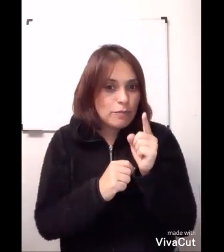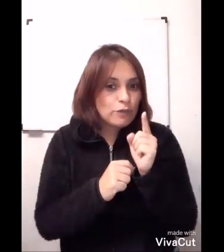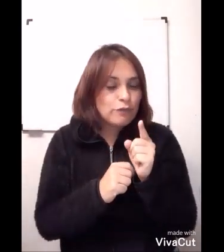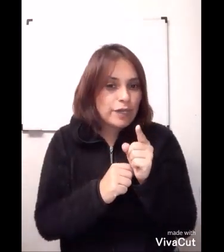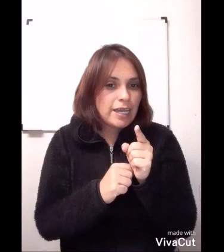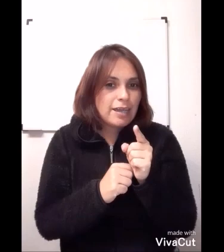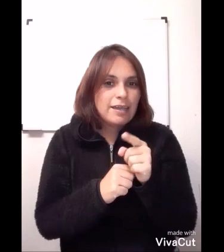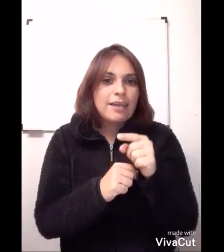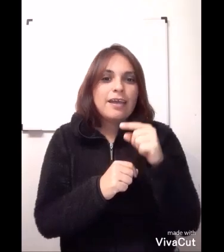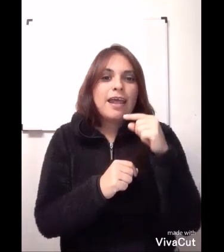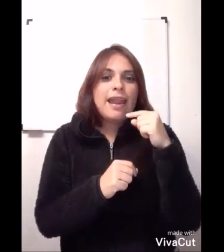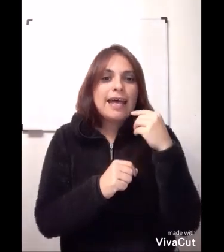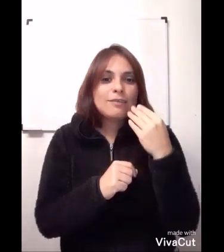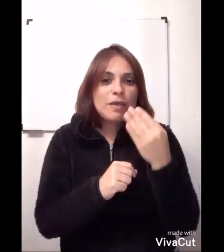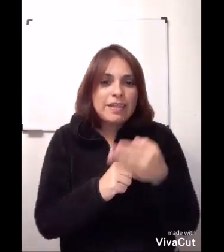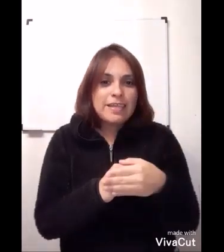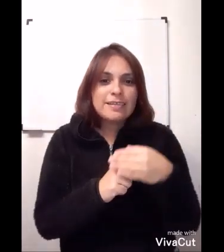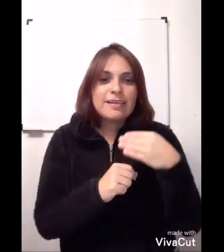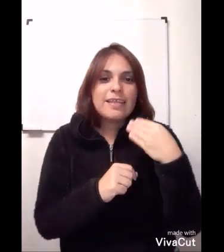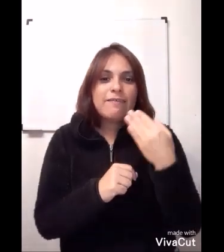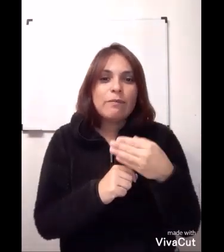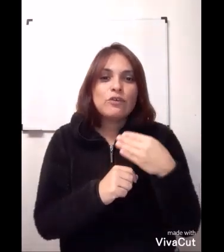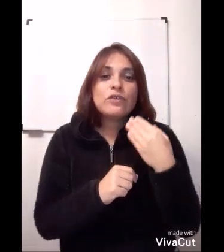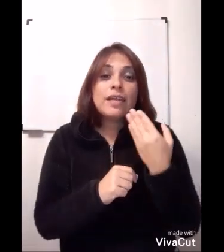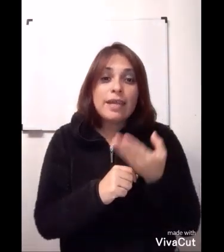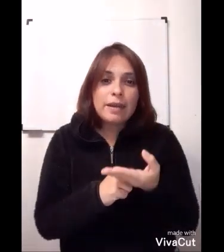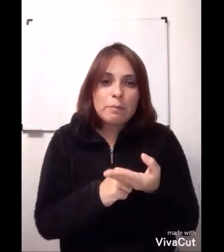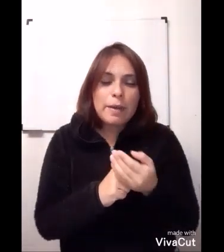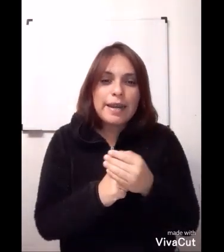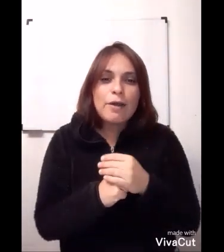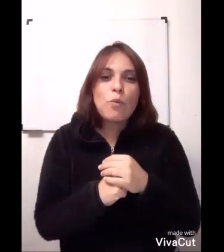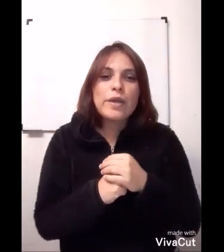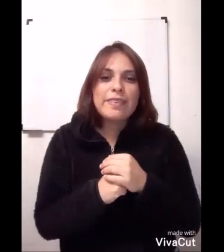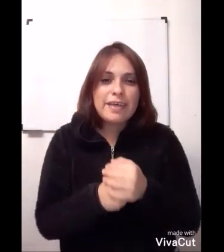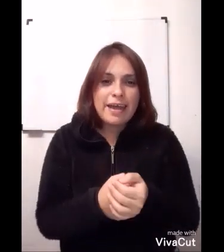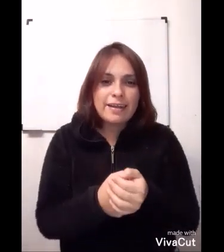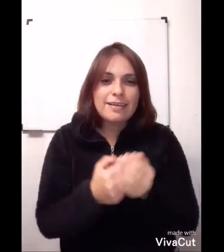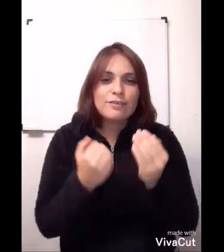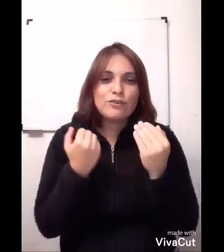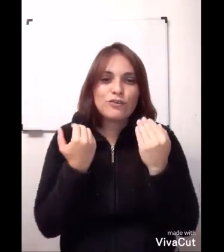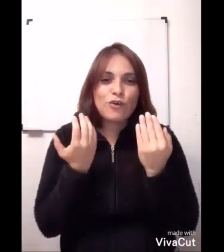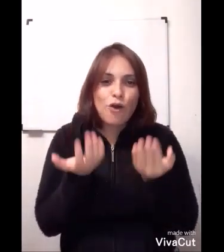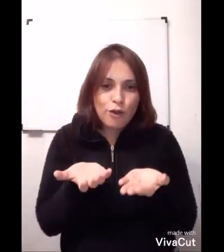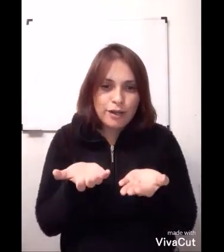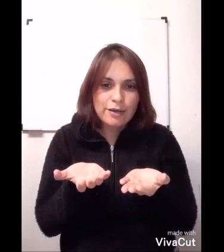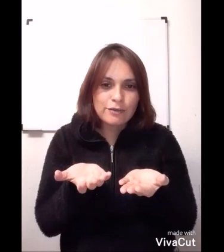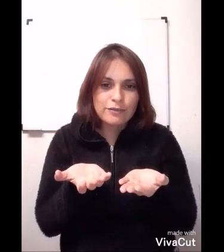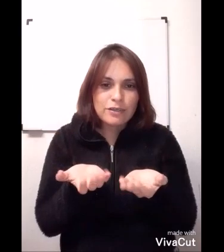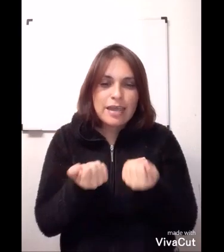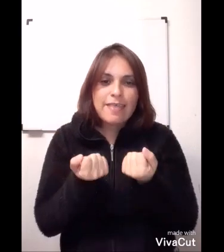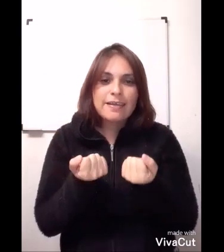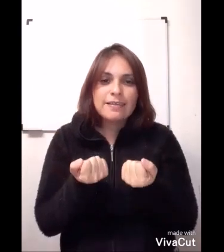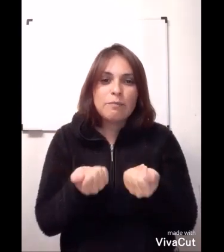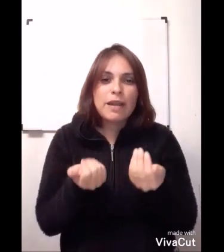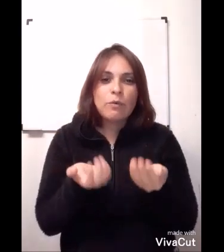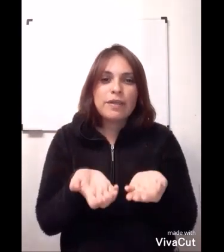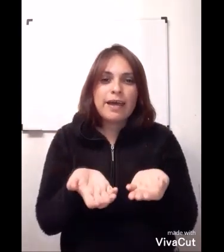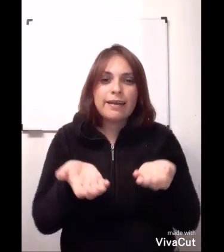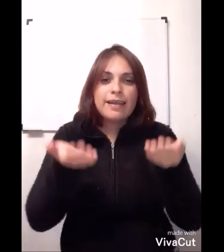vimos fue las medidas que debemos tener para cuidar estos órganos, es decir, para cuidar